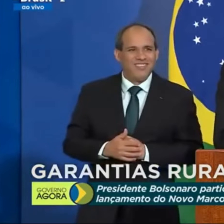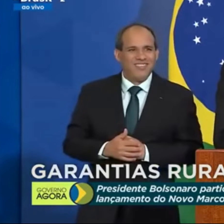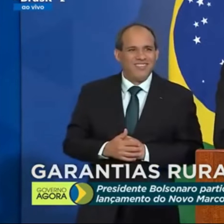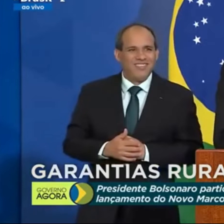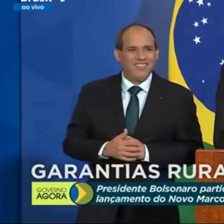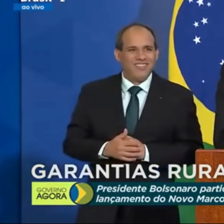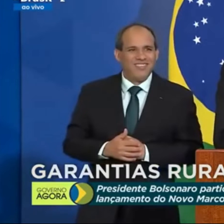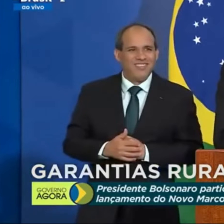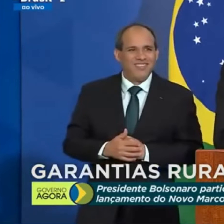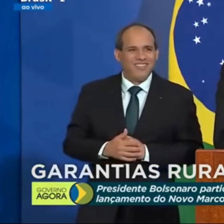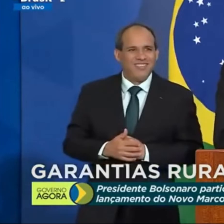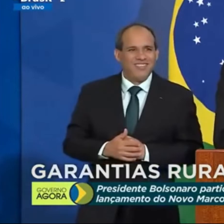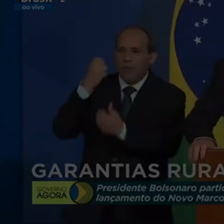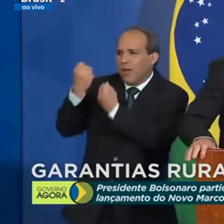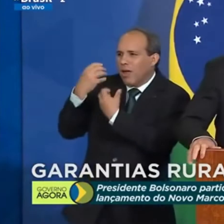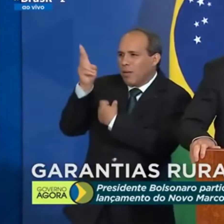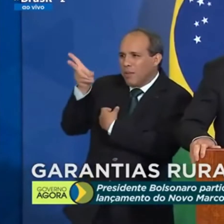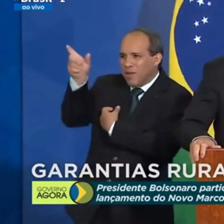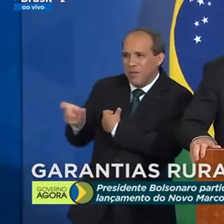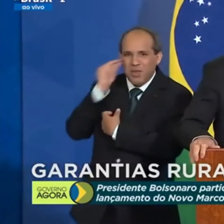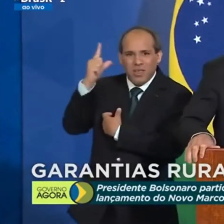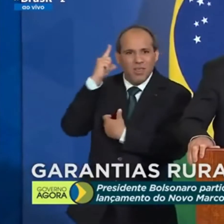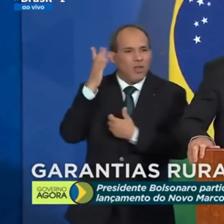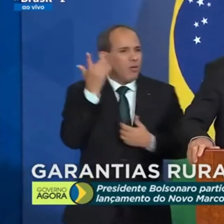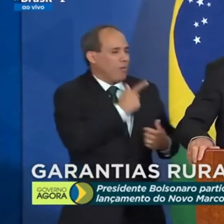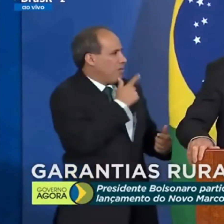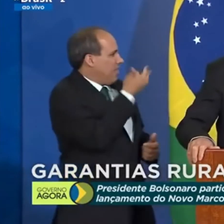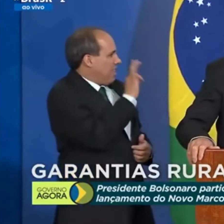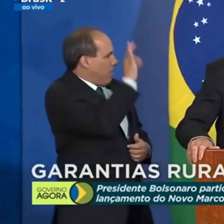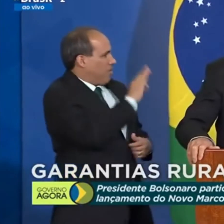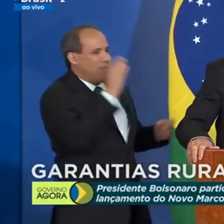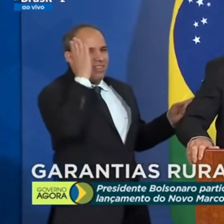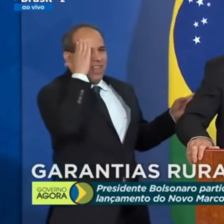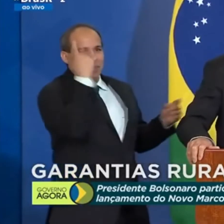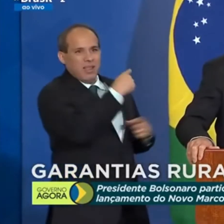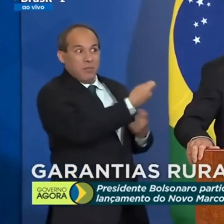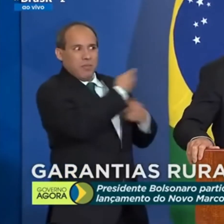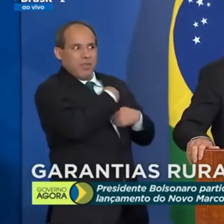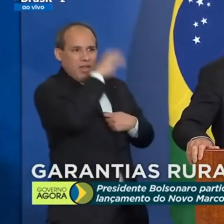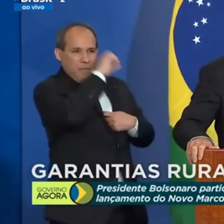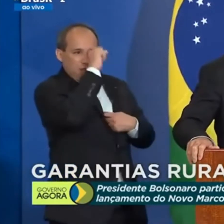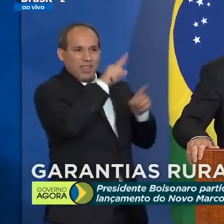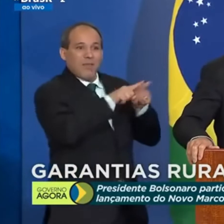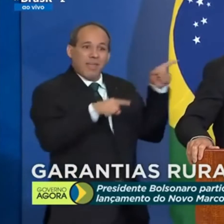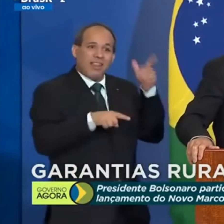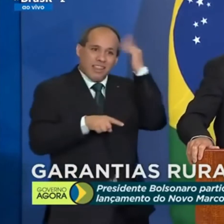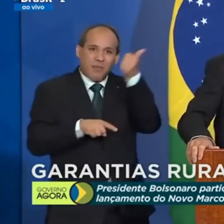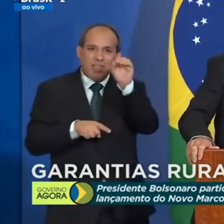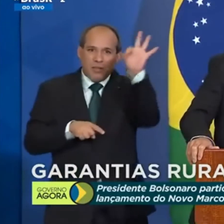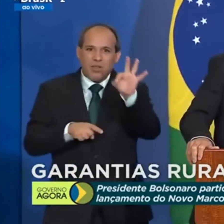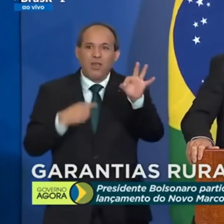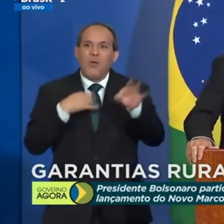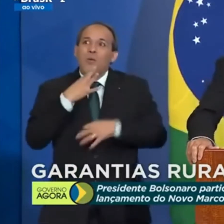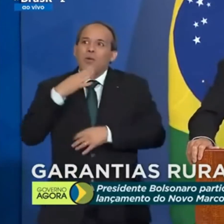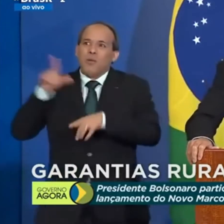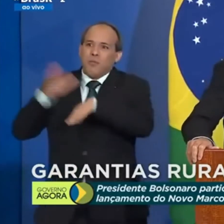Assista ao vídeo e deixe sua opinião. Hoje eu sei, eu acho que 10% do que o Paulo Guedes sabe, né? Assim como ele sabe 10% do que eu sei de